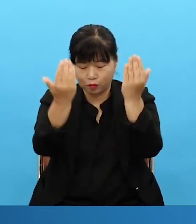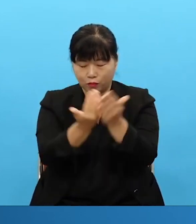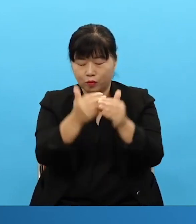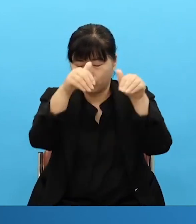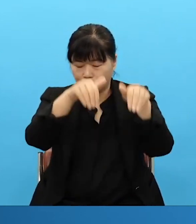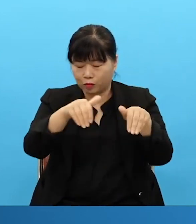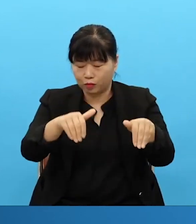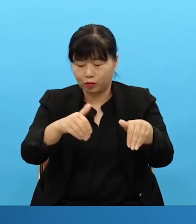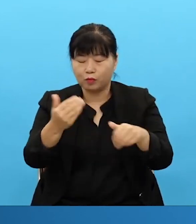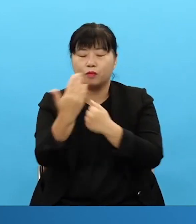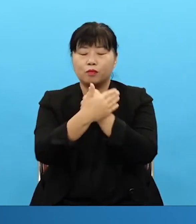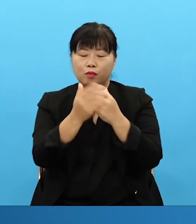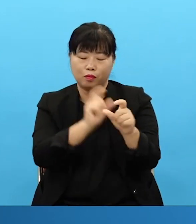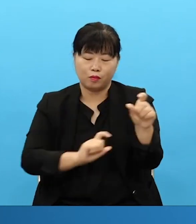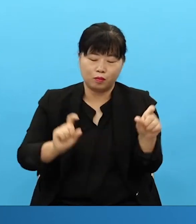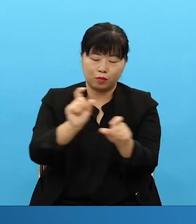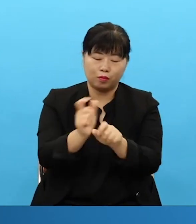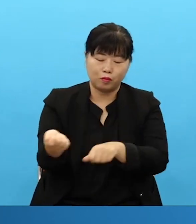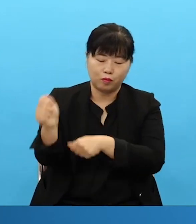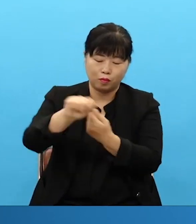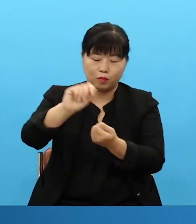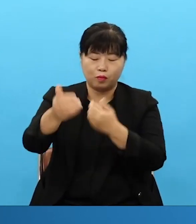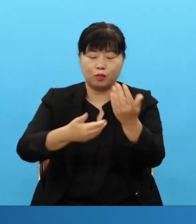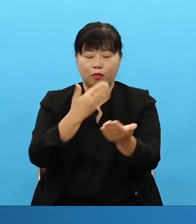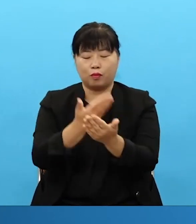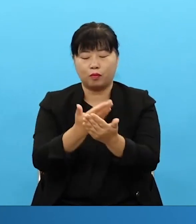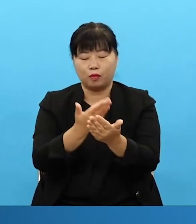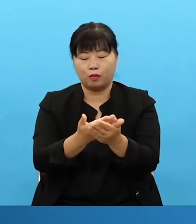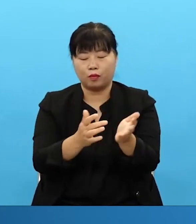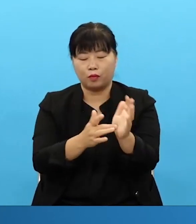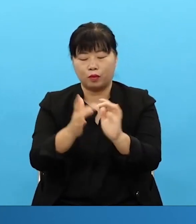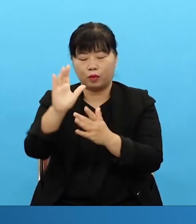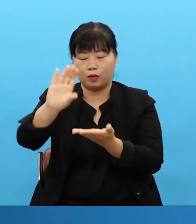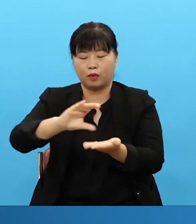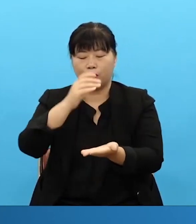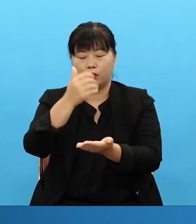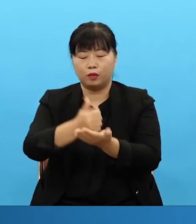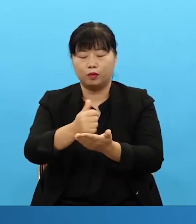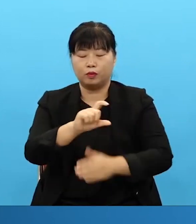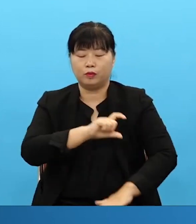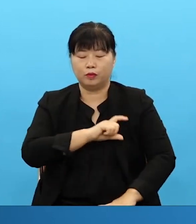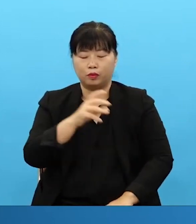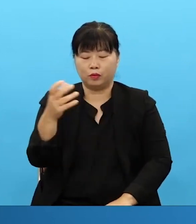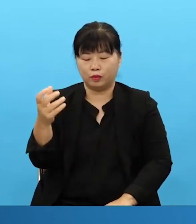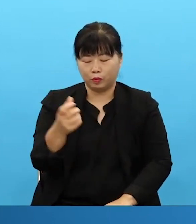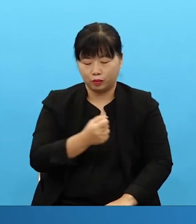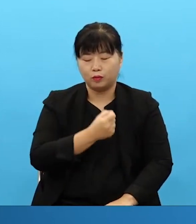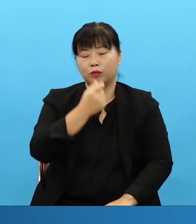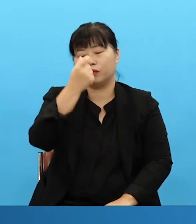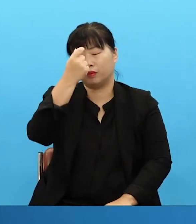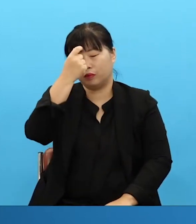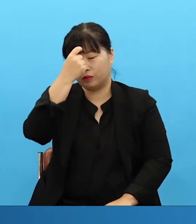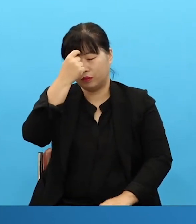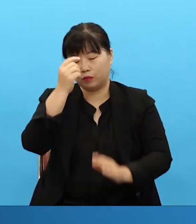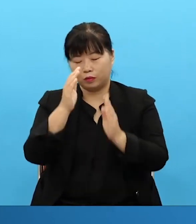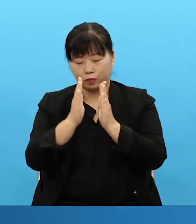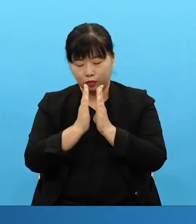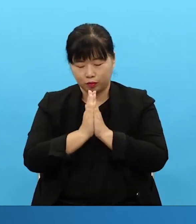더하여 주시옵소서 감사드리며 하늘과 땅의 모든 권세를 가지신 예수 그리스도 이름으로